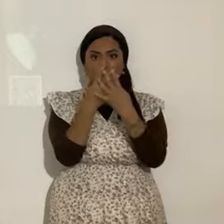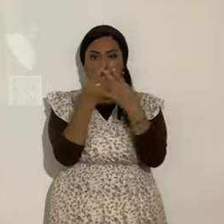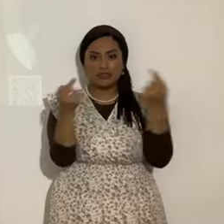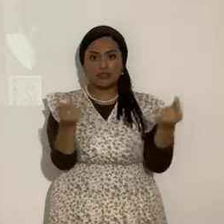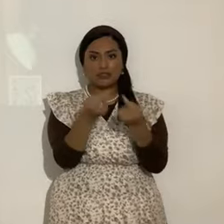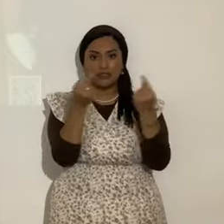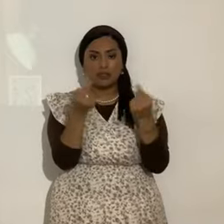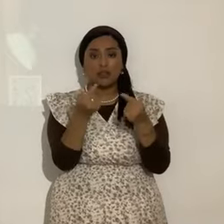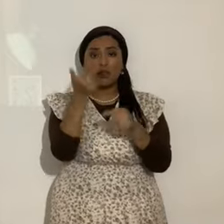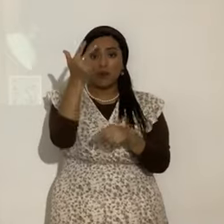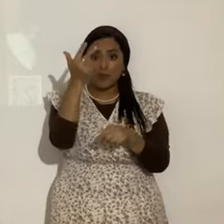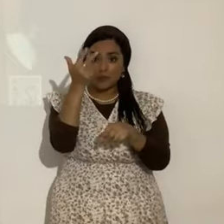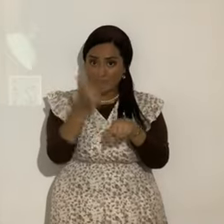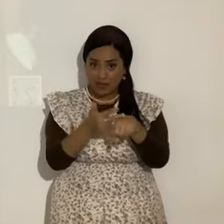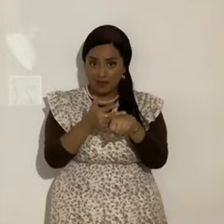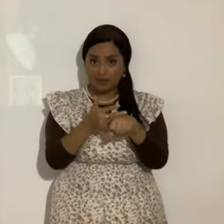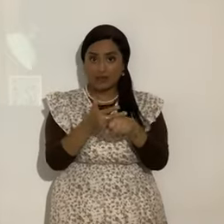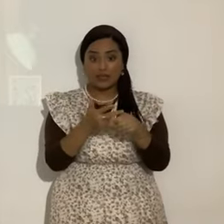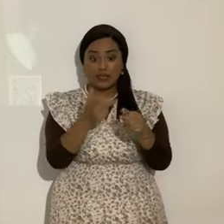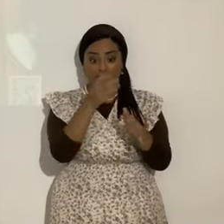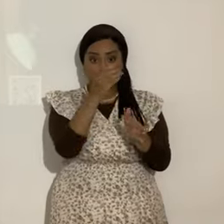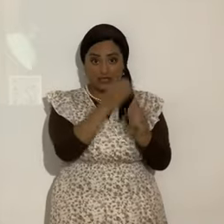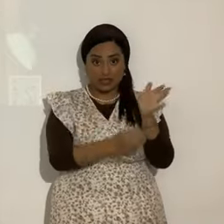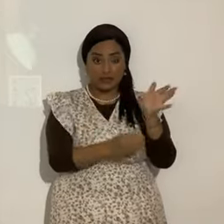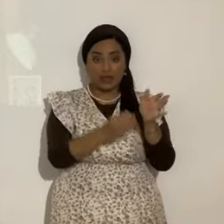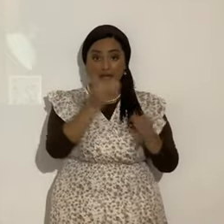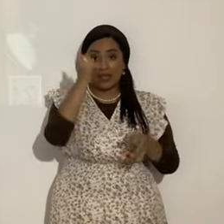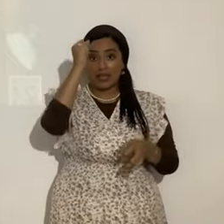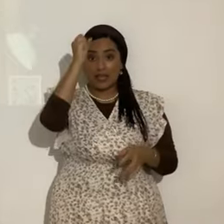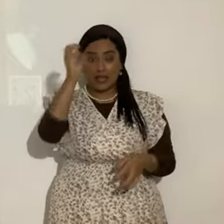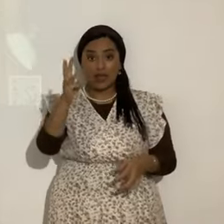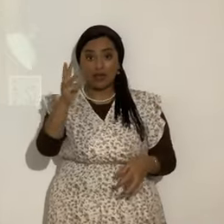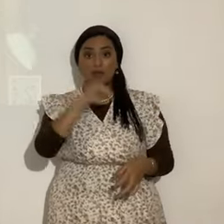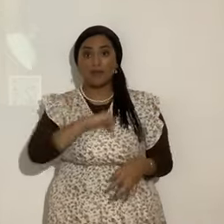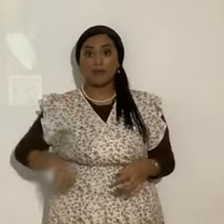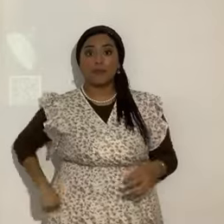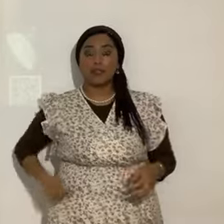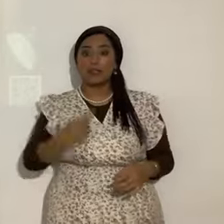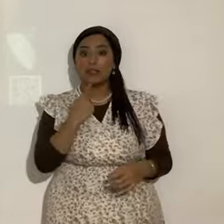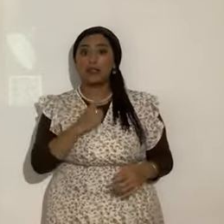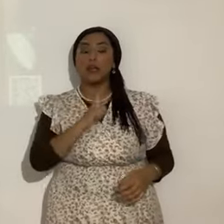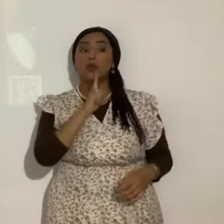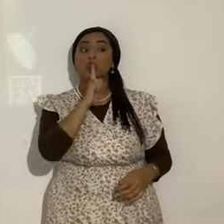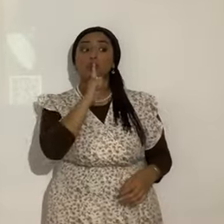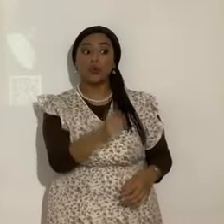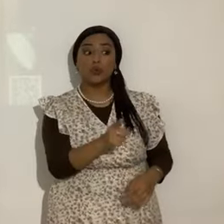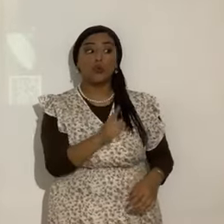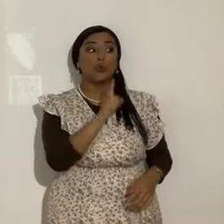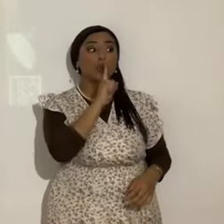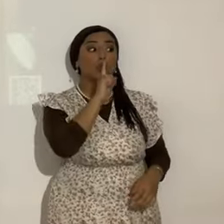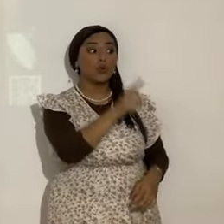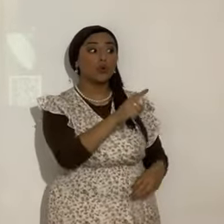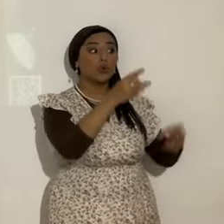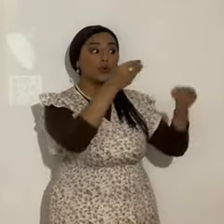Tres veces. En este capítulo. Yahshua la Masía dice. De cierto, de cierto os digo. Ya lo ministré en otra